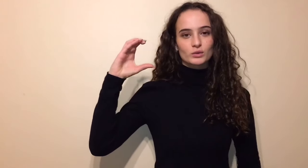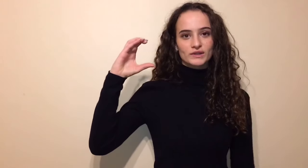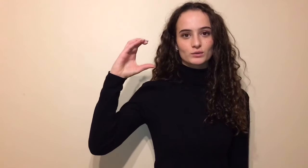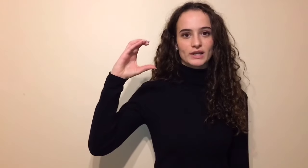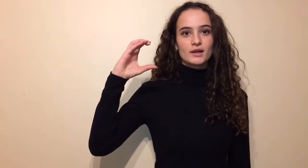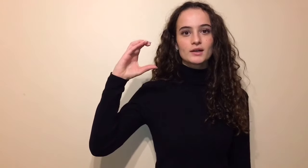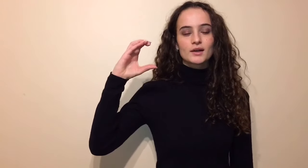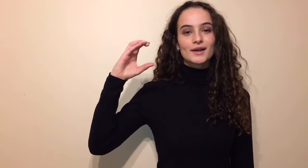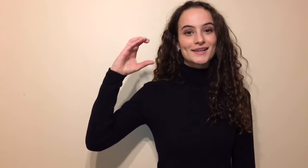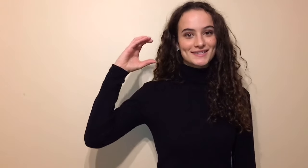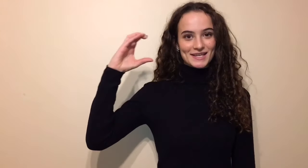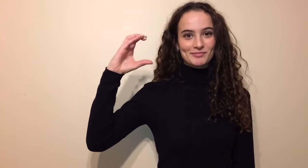à l'horizontale. C.